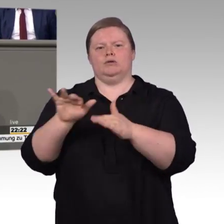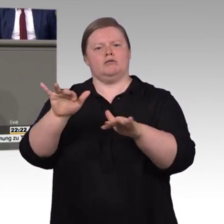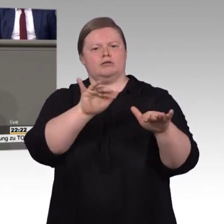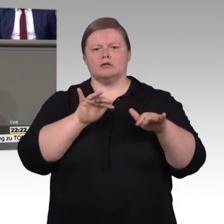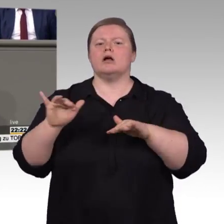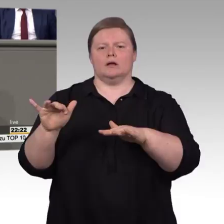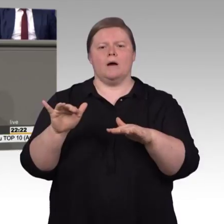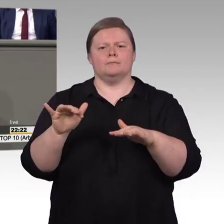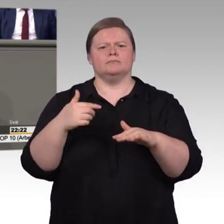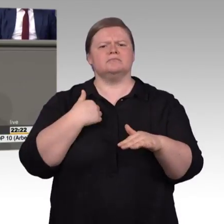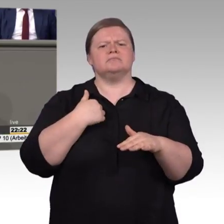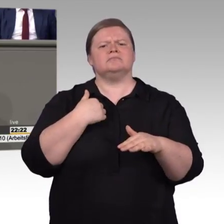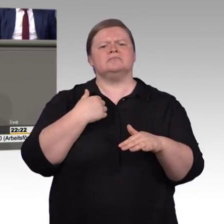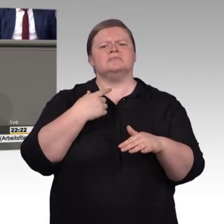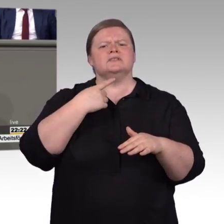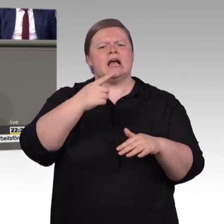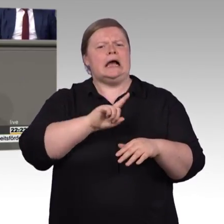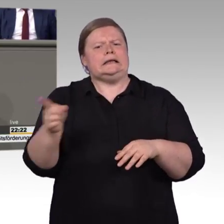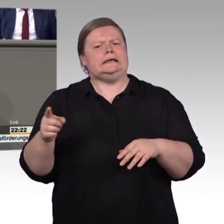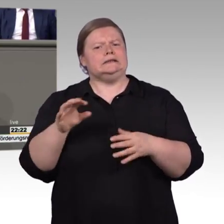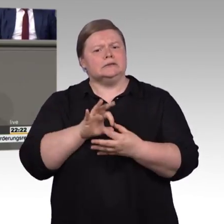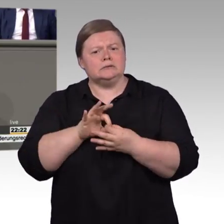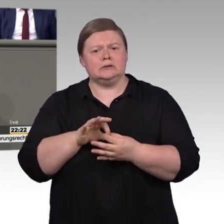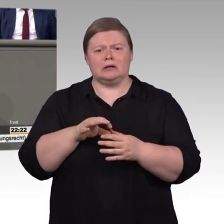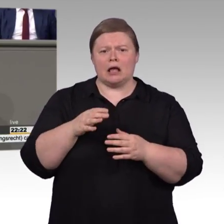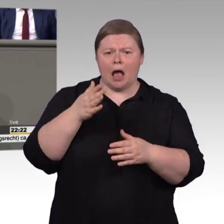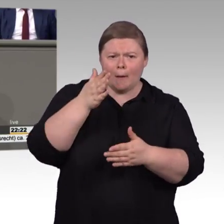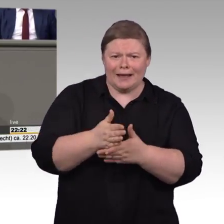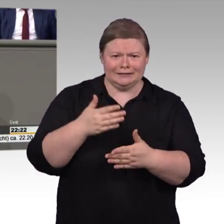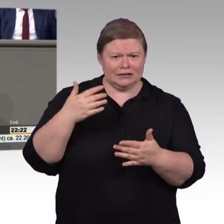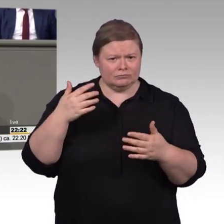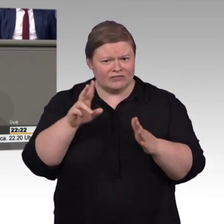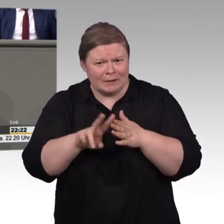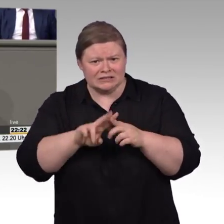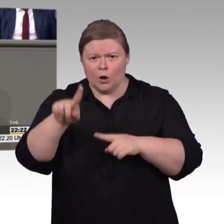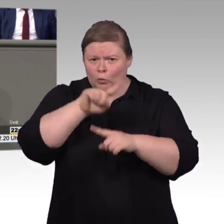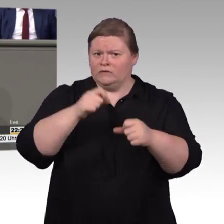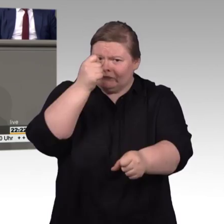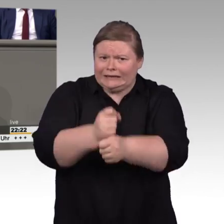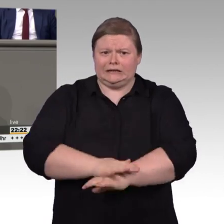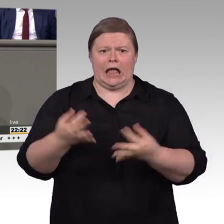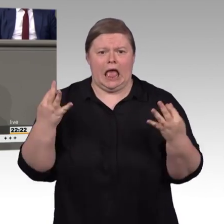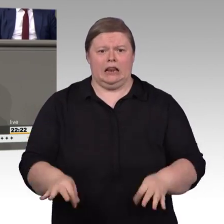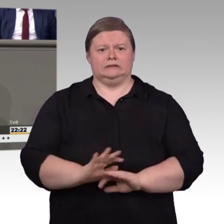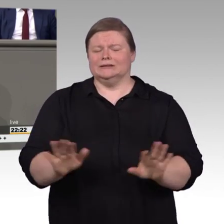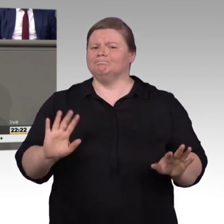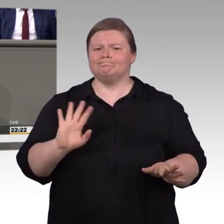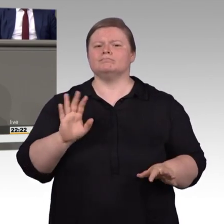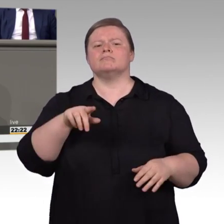sind. Wir müssen das Thema weiterhin auf der Tagesordnung behalten und richten noch einen schönen Gruß an meinen Wahlkreis.